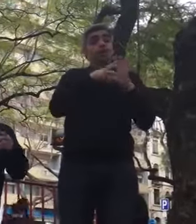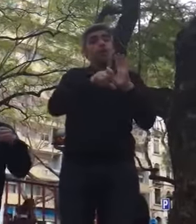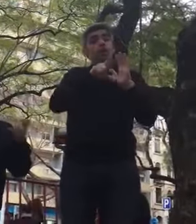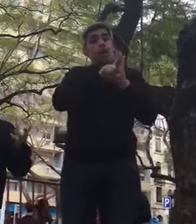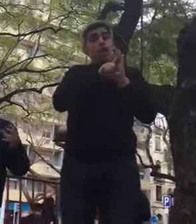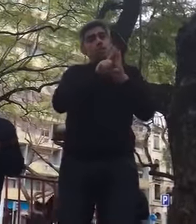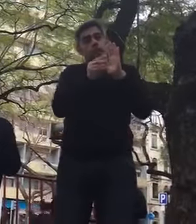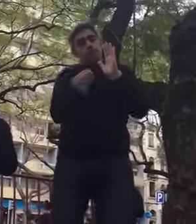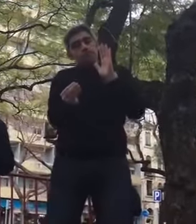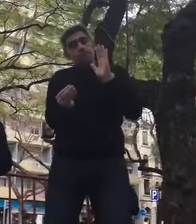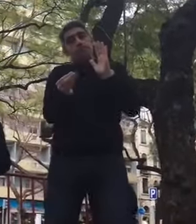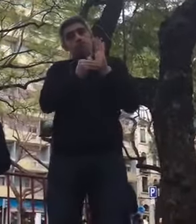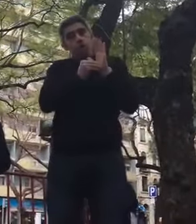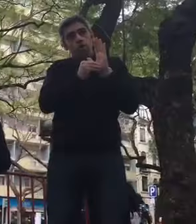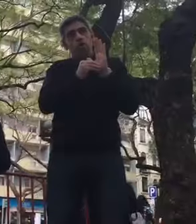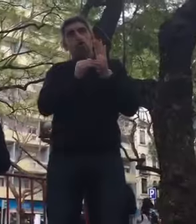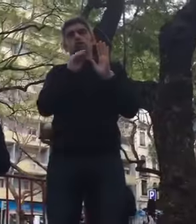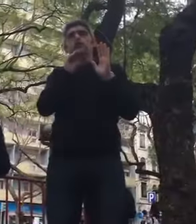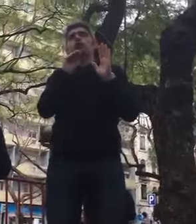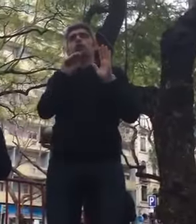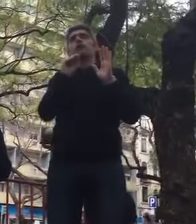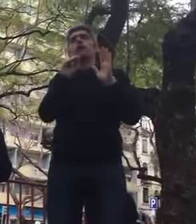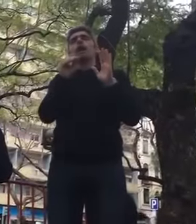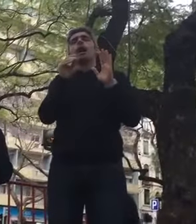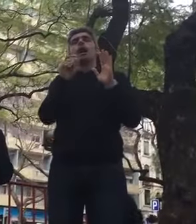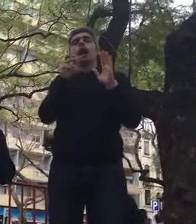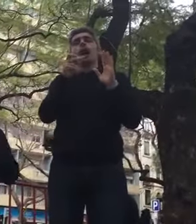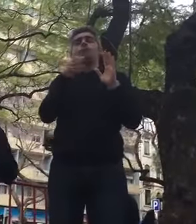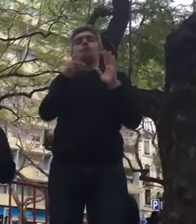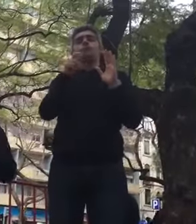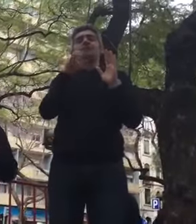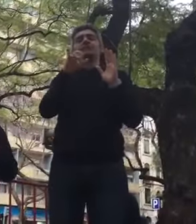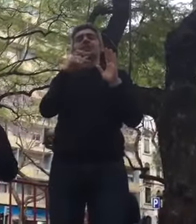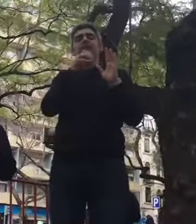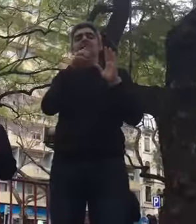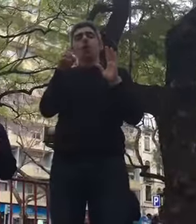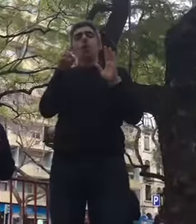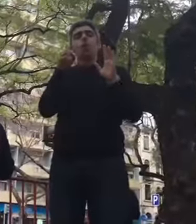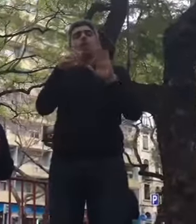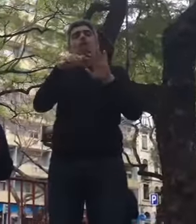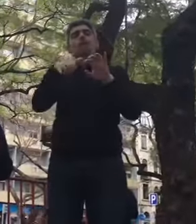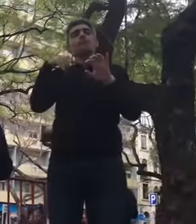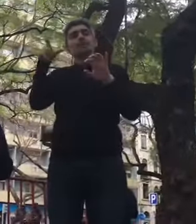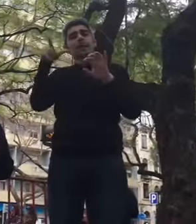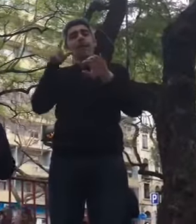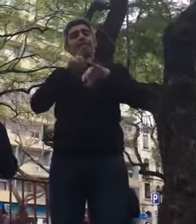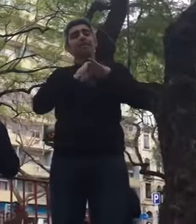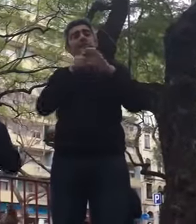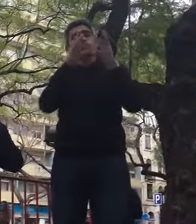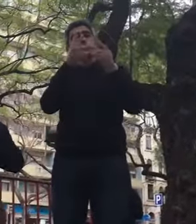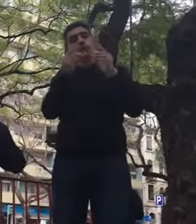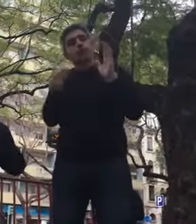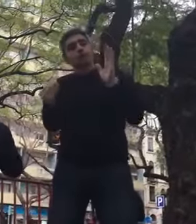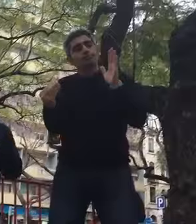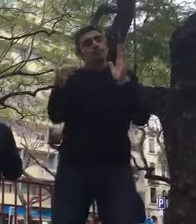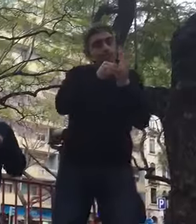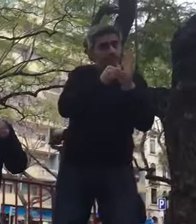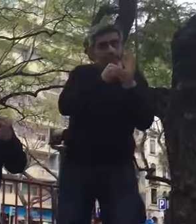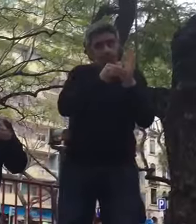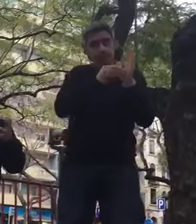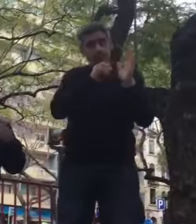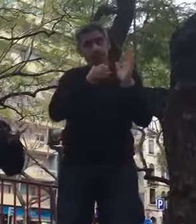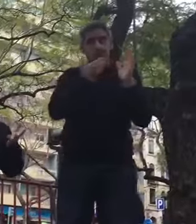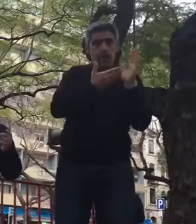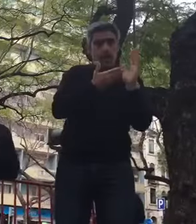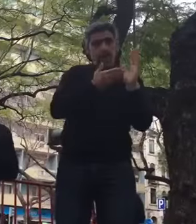através de uma figura que se chama a apreciação parlamentar, precisamente a consideração desse tempo. E, portanto, isso,